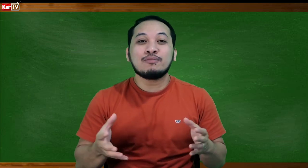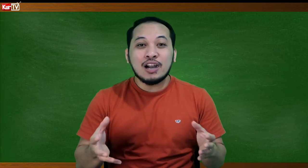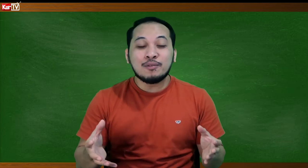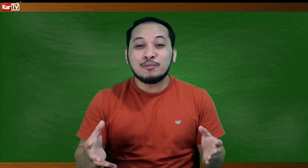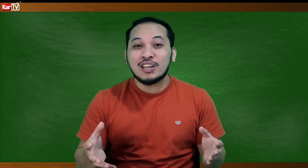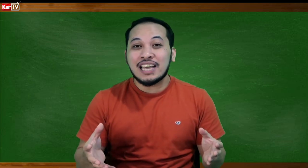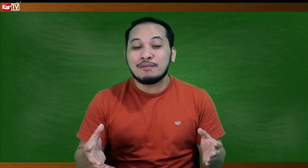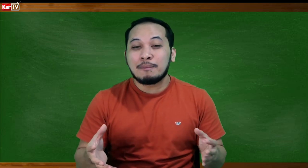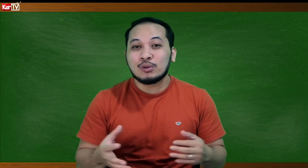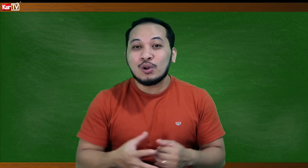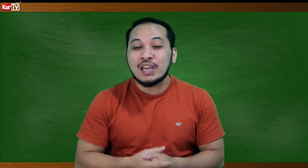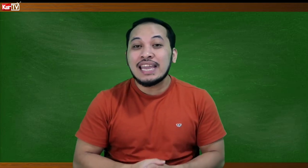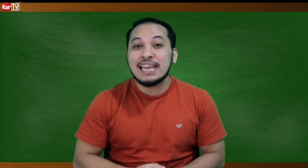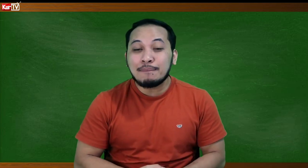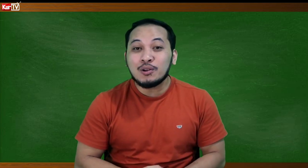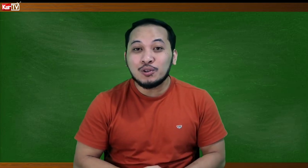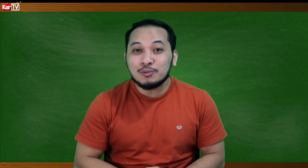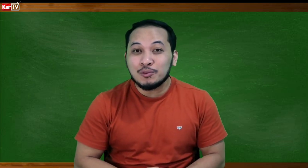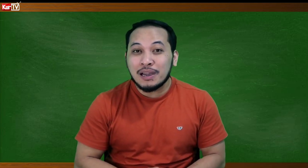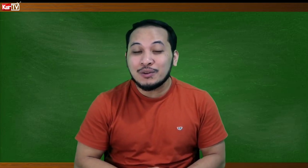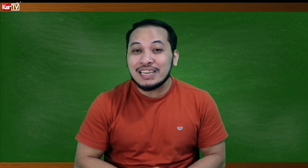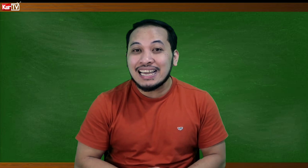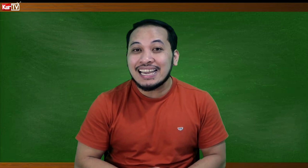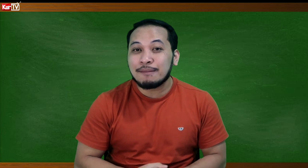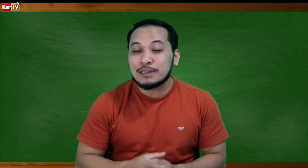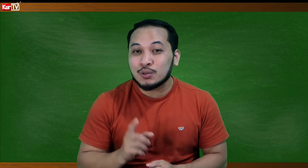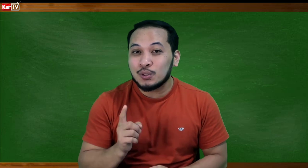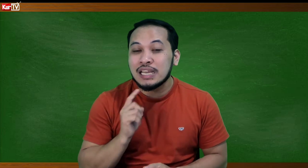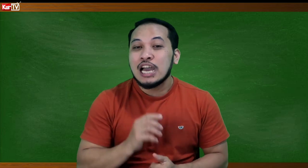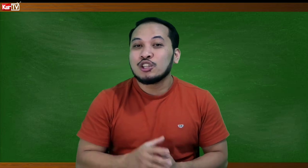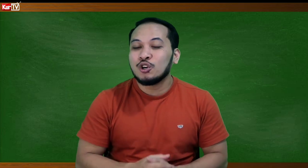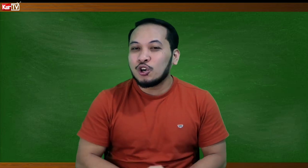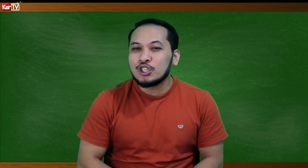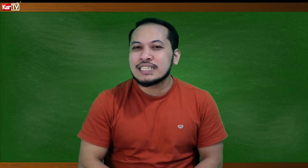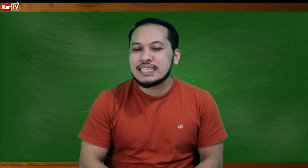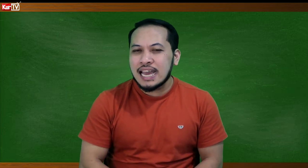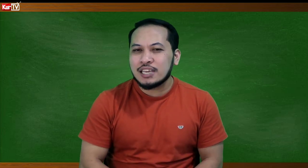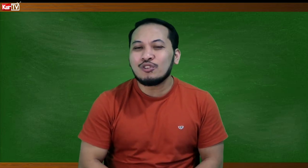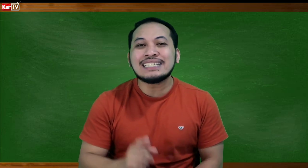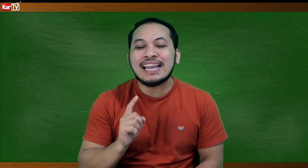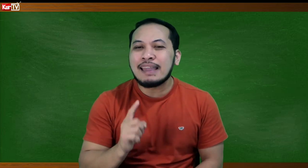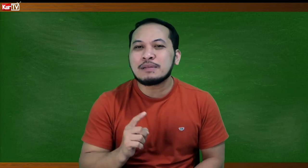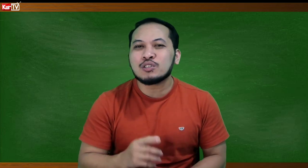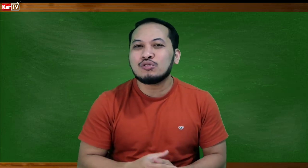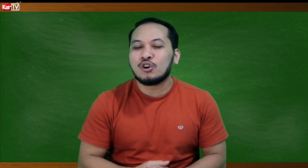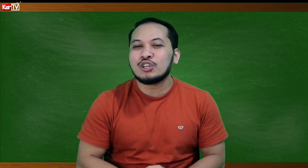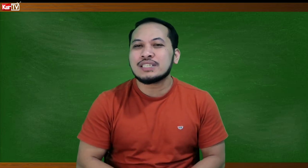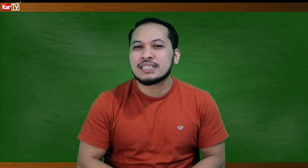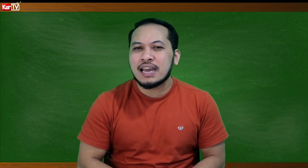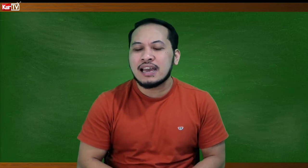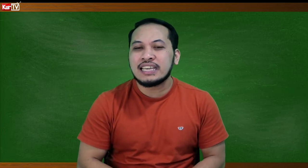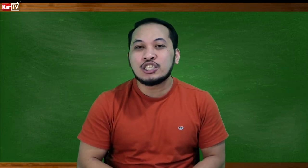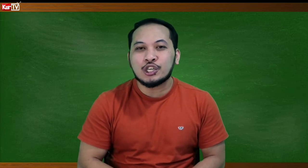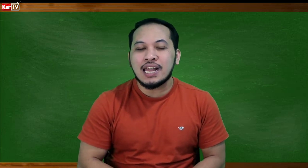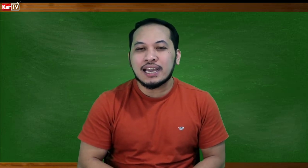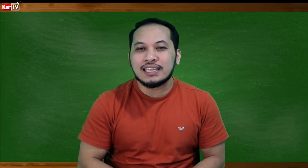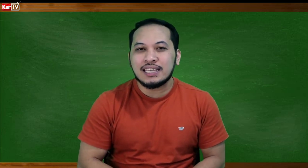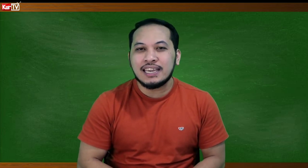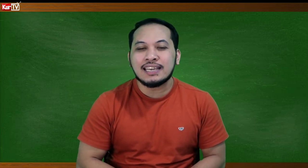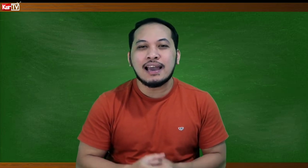bago po muna tayo magpatuloy, ay napalood niyo po ba yung ilang episode doon sa... Yung isang episode doon sa It's Your Lucky Day na